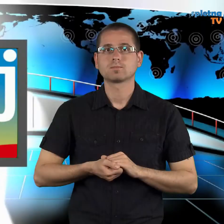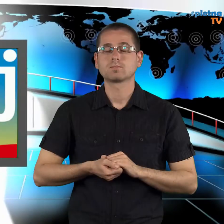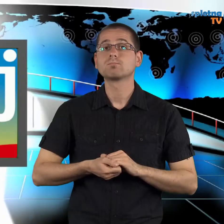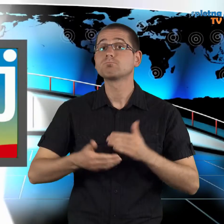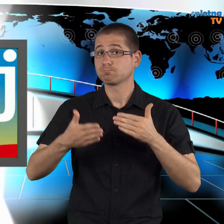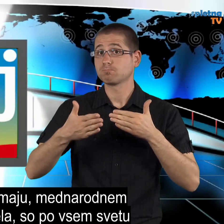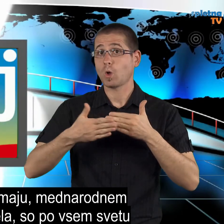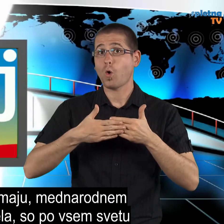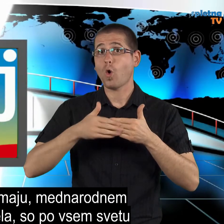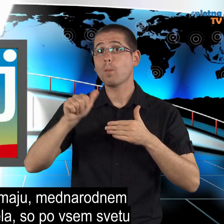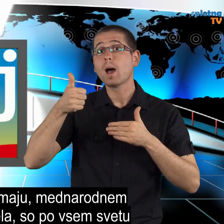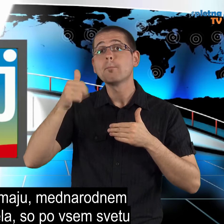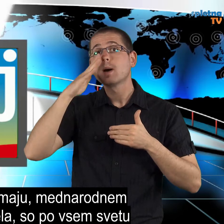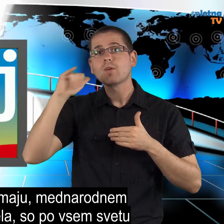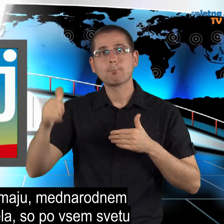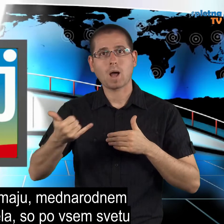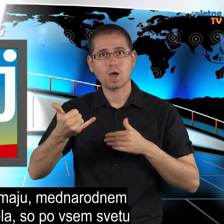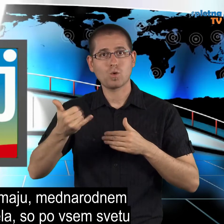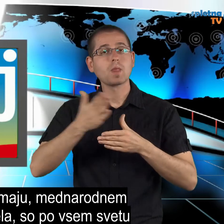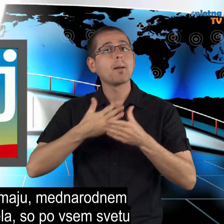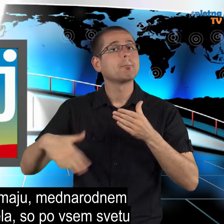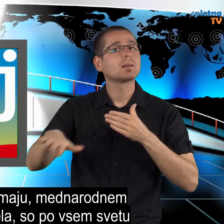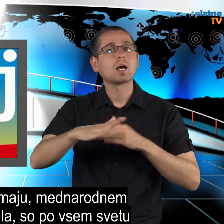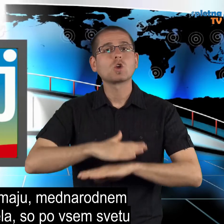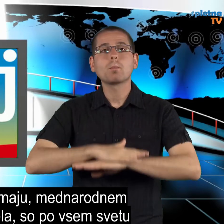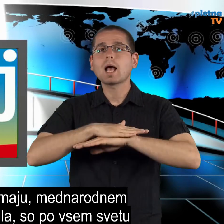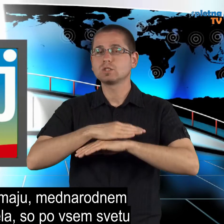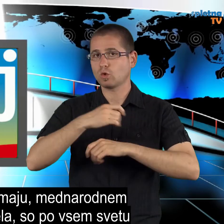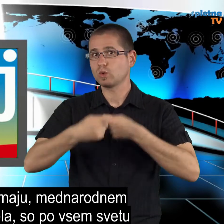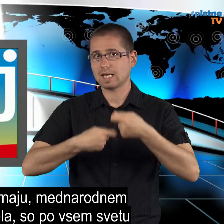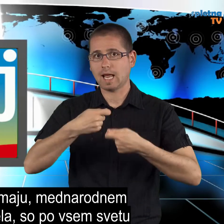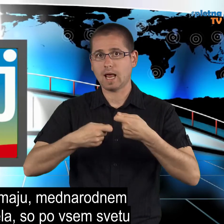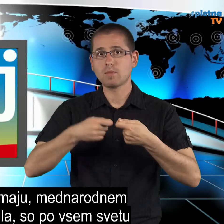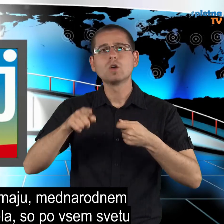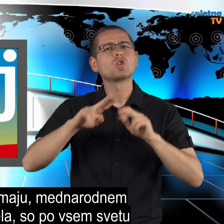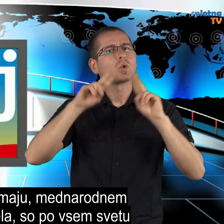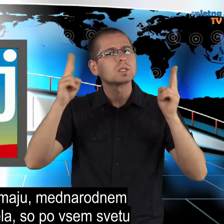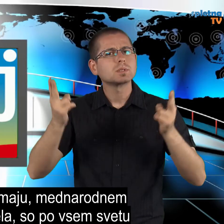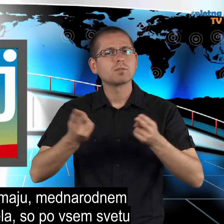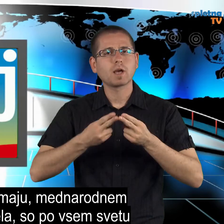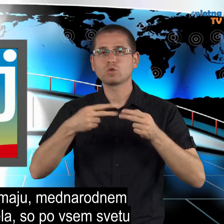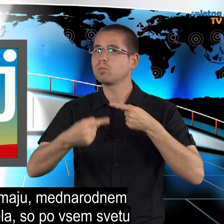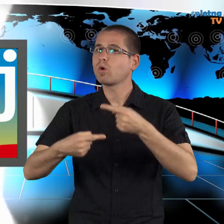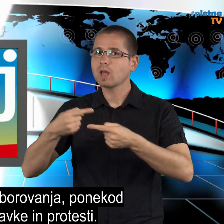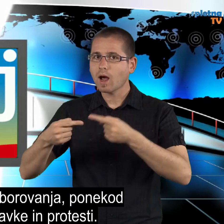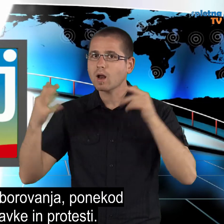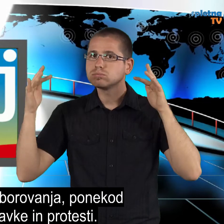O 1. maju, mednarodnem prazniku dela, so po vsem svetu potekala zborovanja, ponekod tudi stavke in